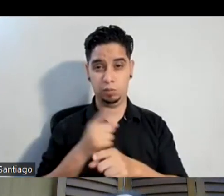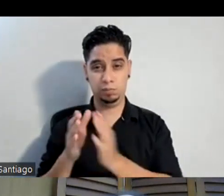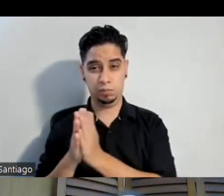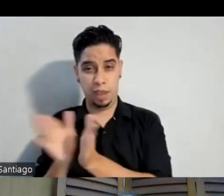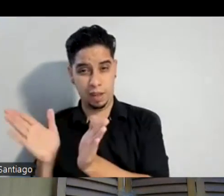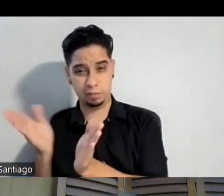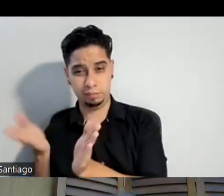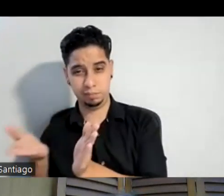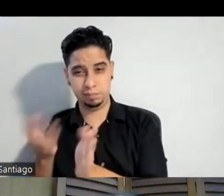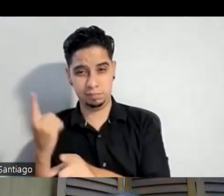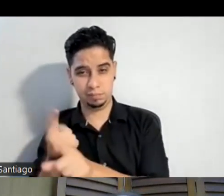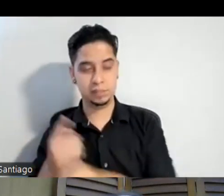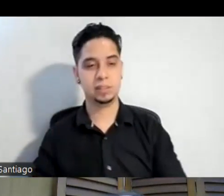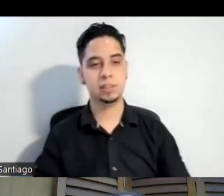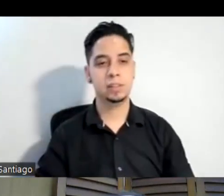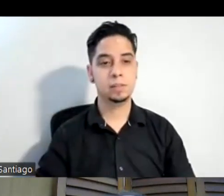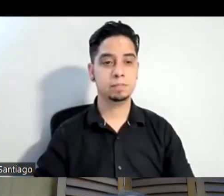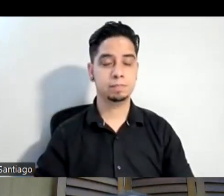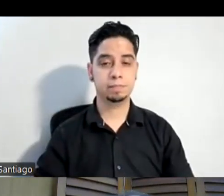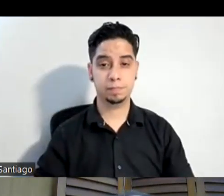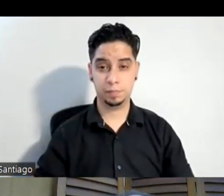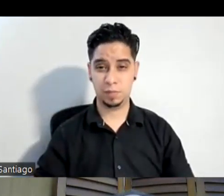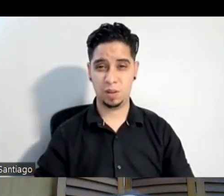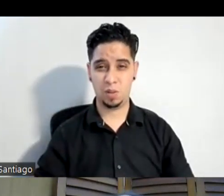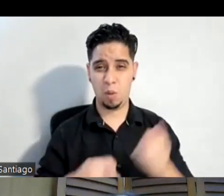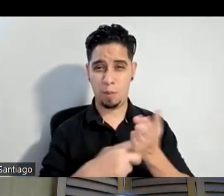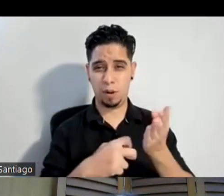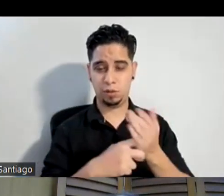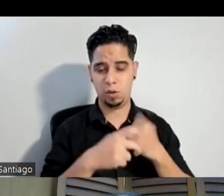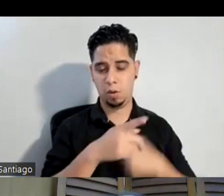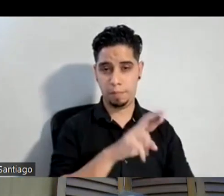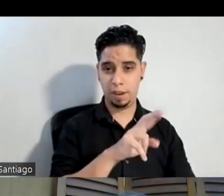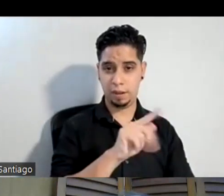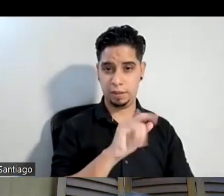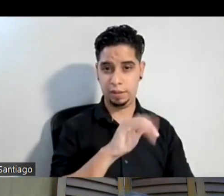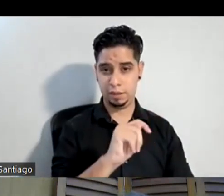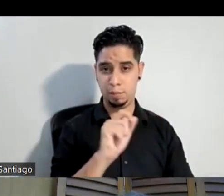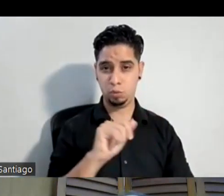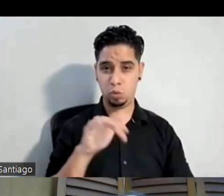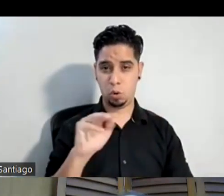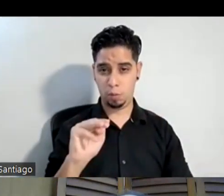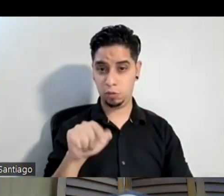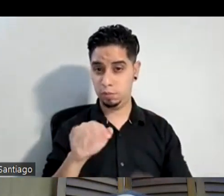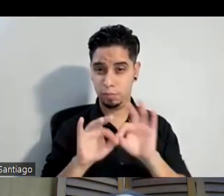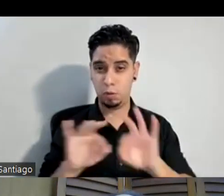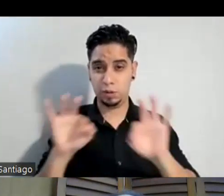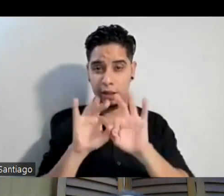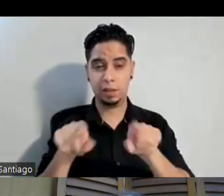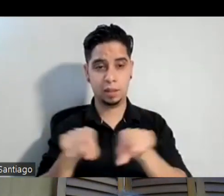y entonces de hecho los boletos en prticket.com eso es importante y déjame decirte el número para las funciones